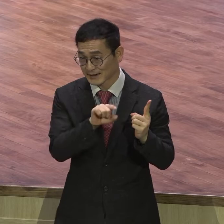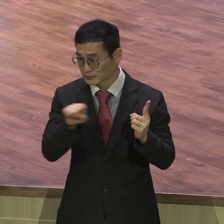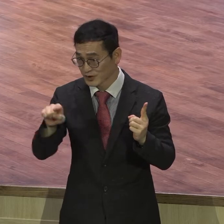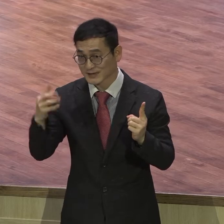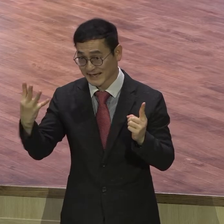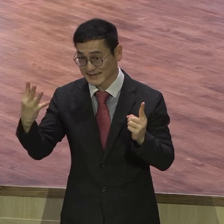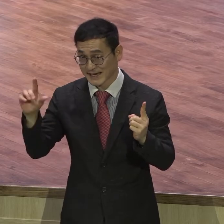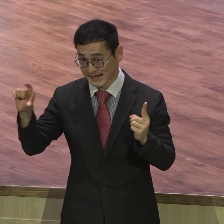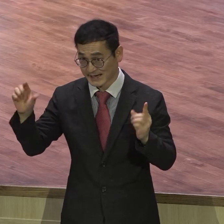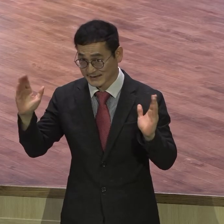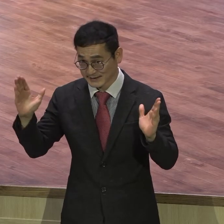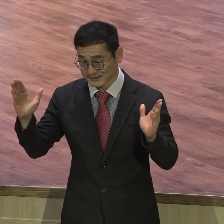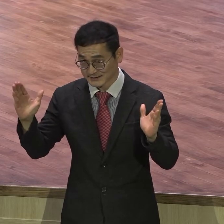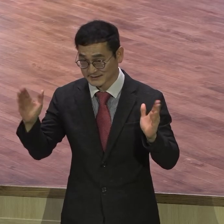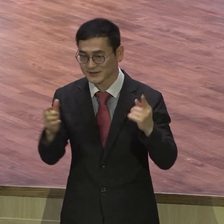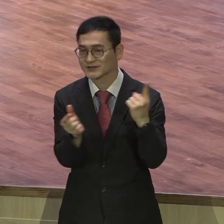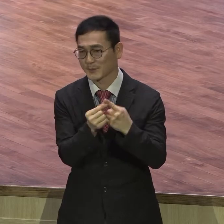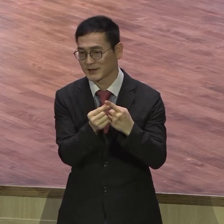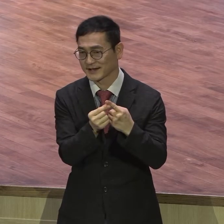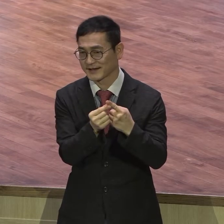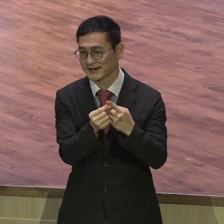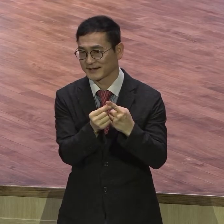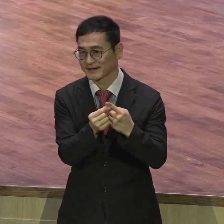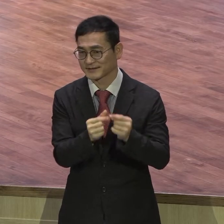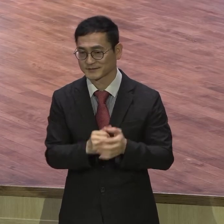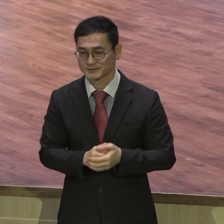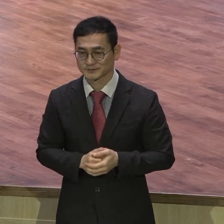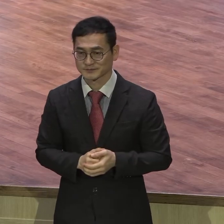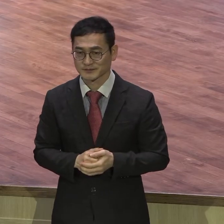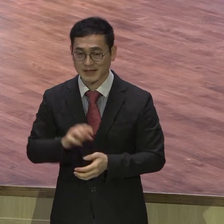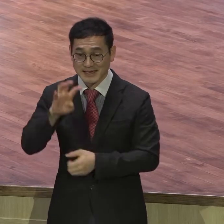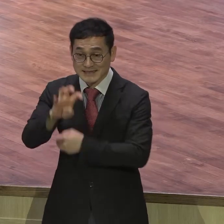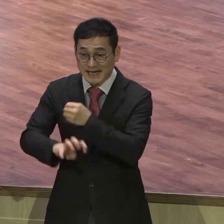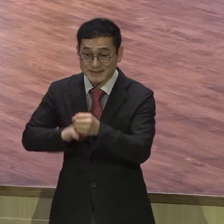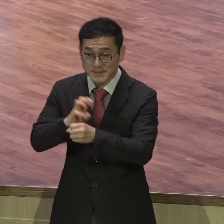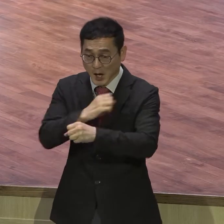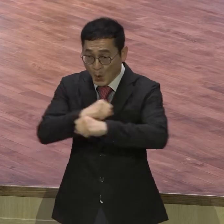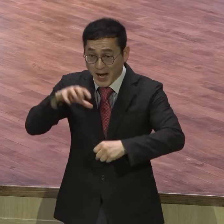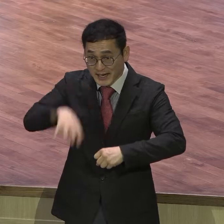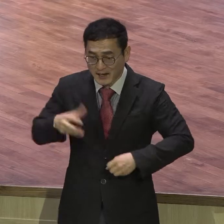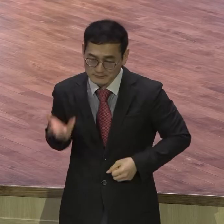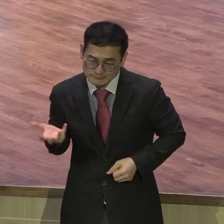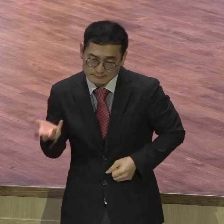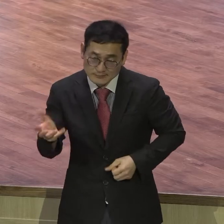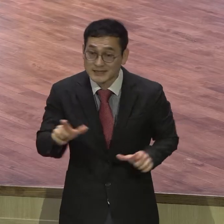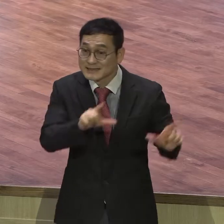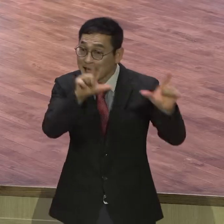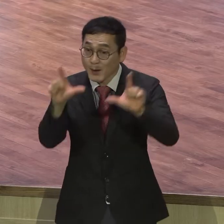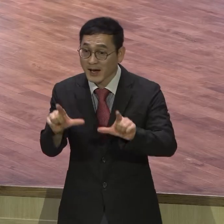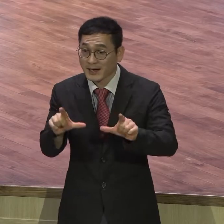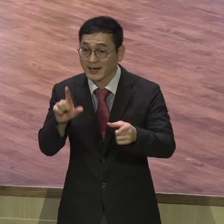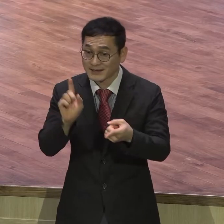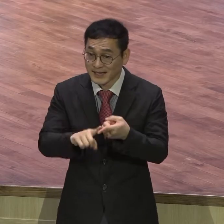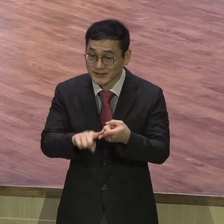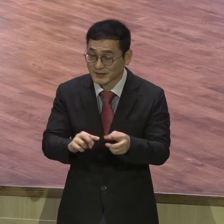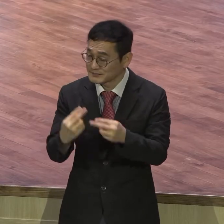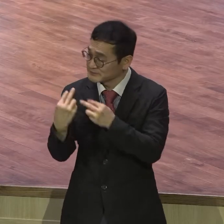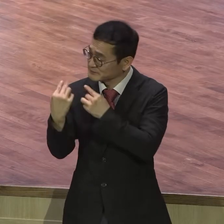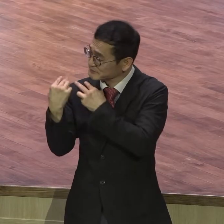첫 번째 설교가 나오는데 주로 지난 40년간의 광야생활을 회고하면서 요약을